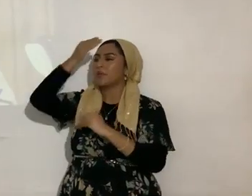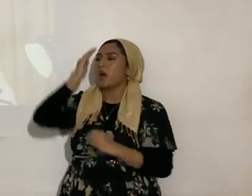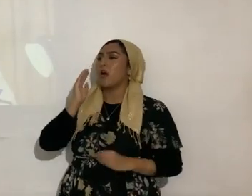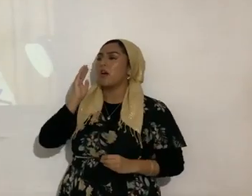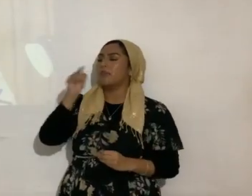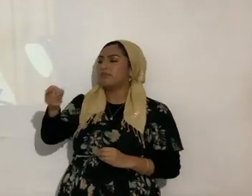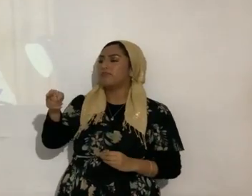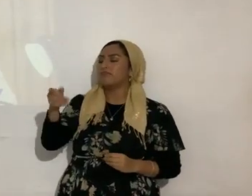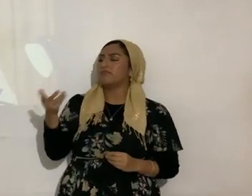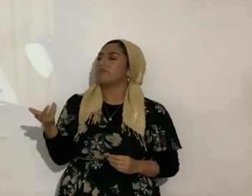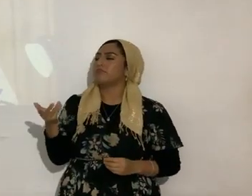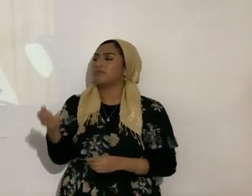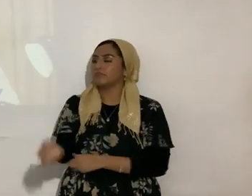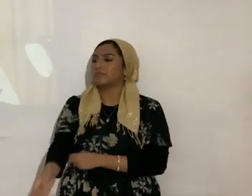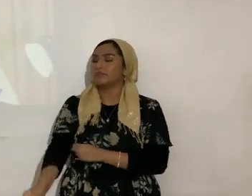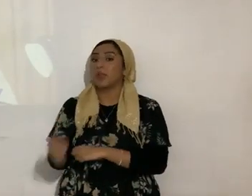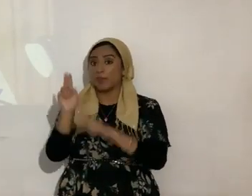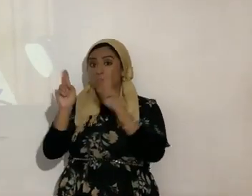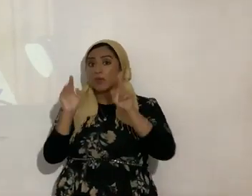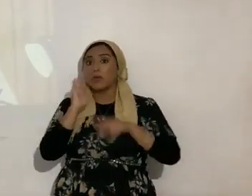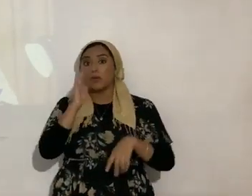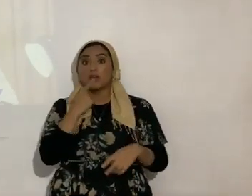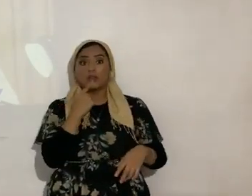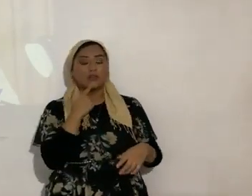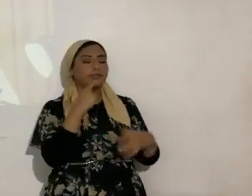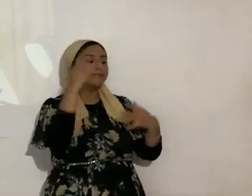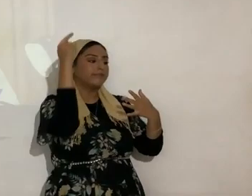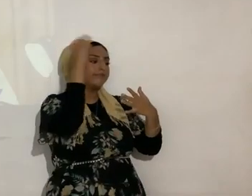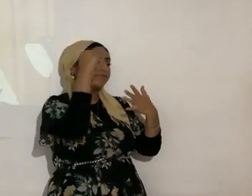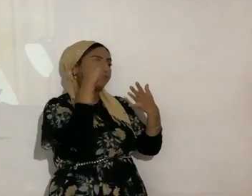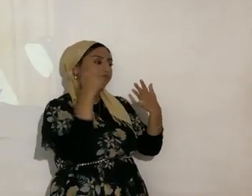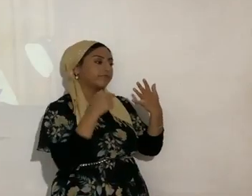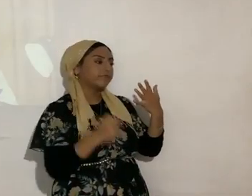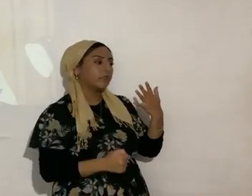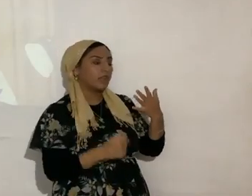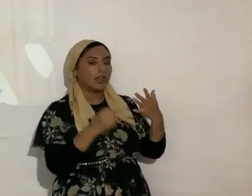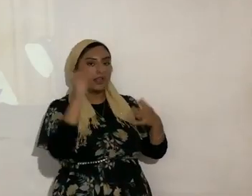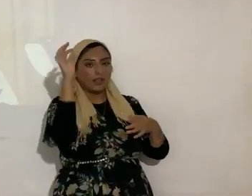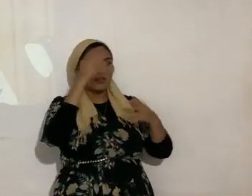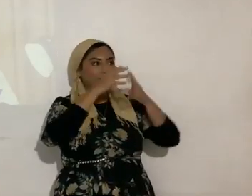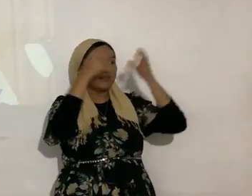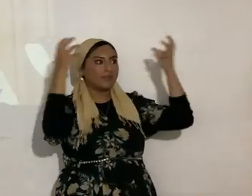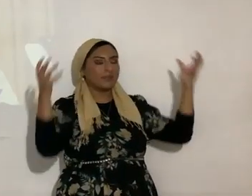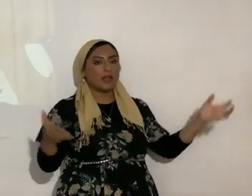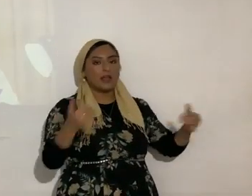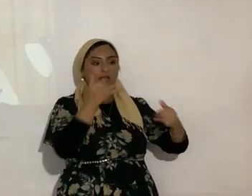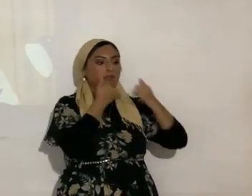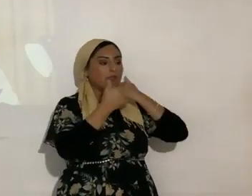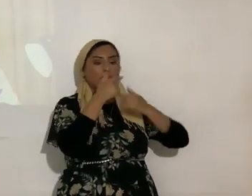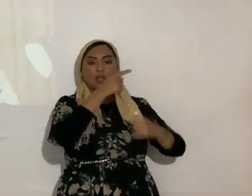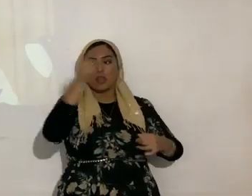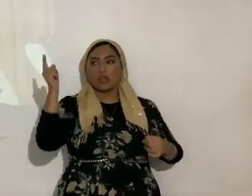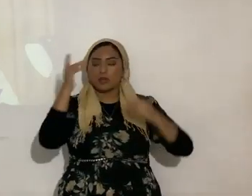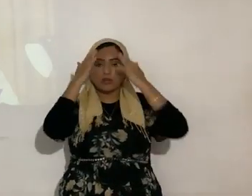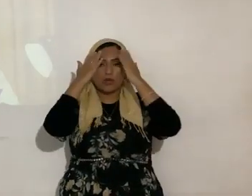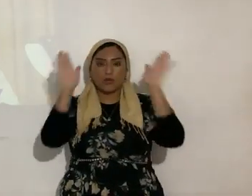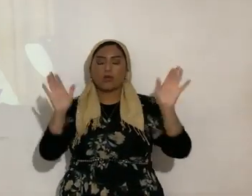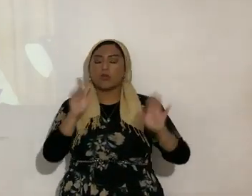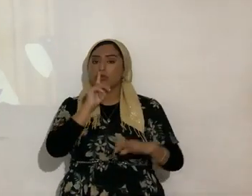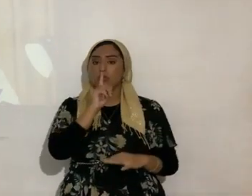entender, te va a contestar todo menos la verdad, ¿de acuerdo? Porque no conocen la verdad, entonces,